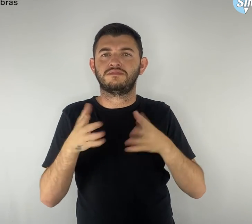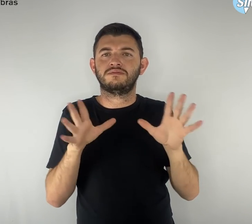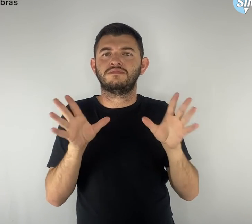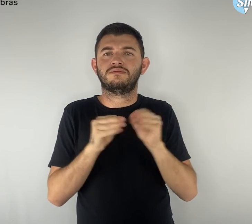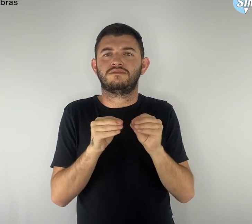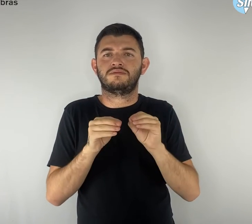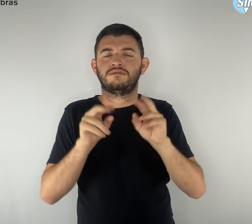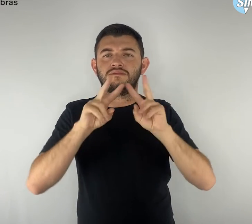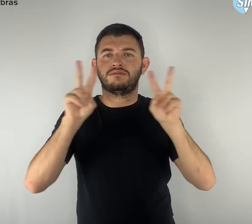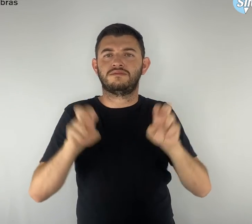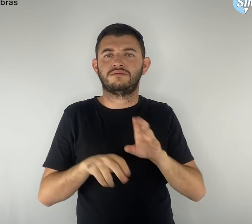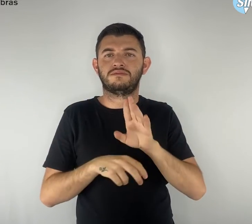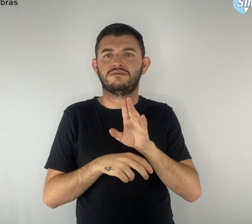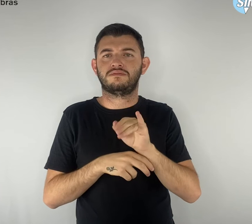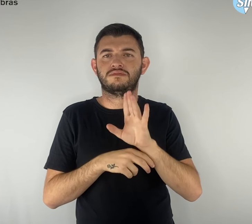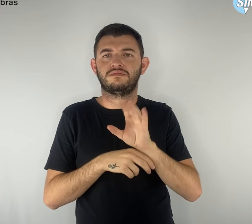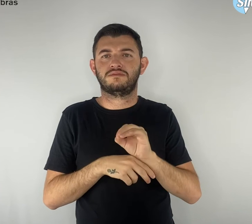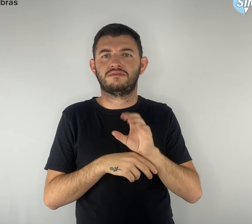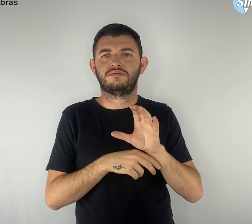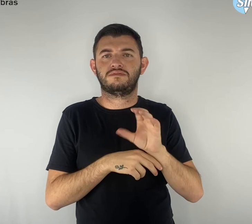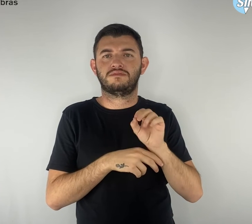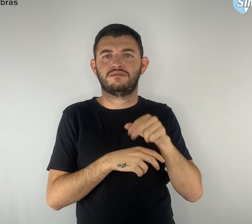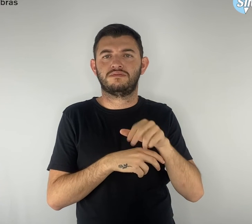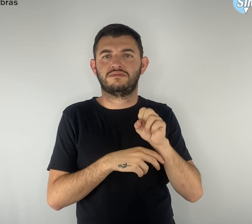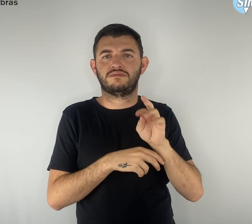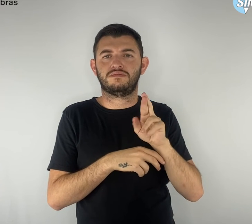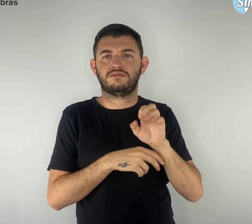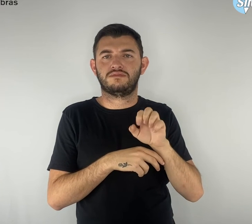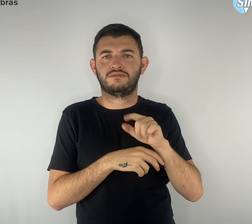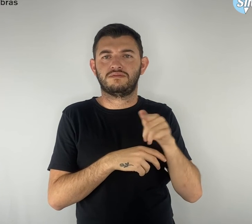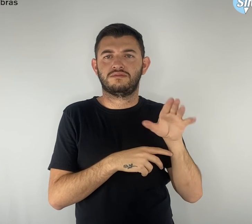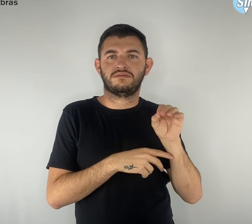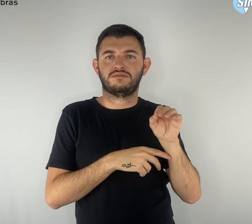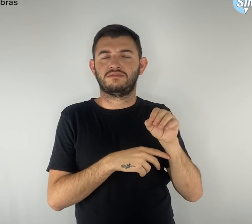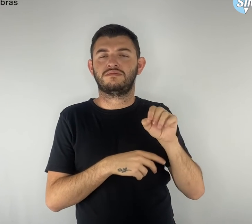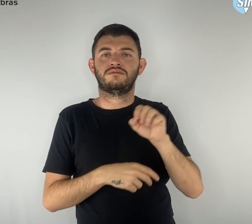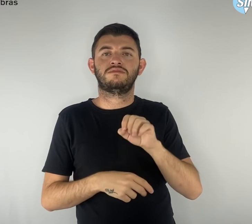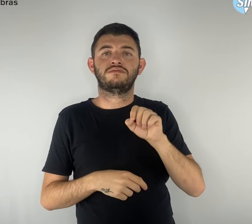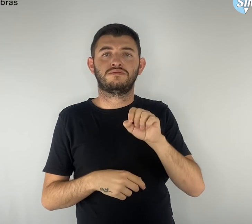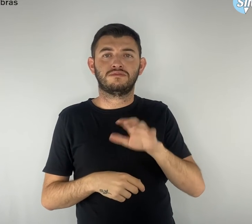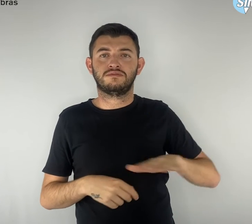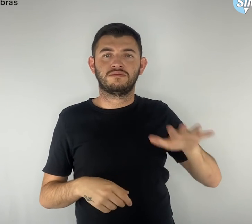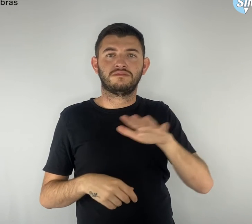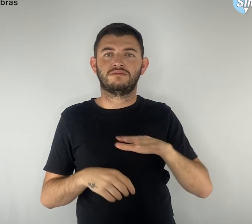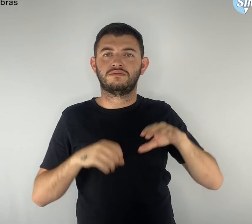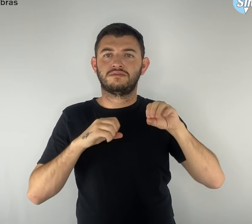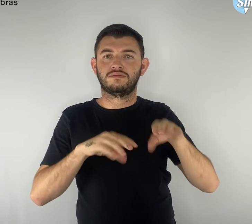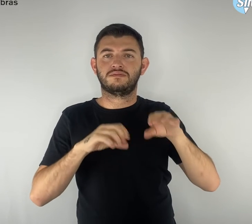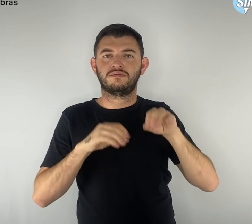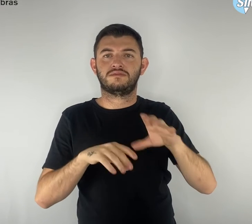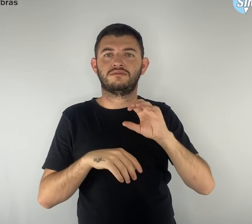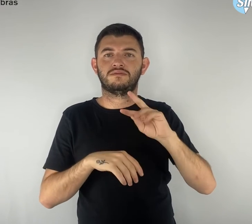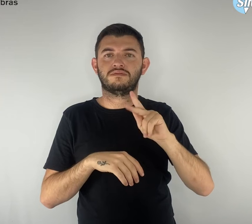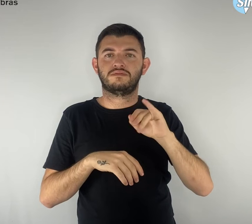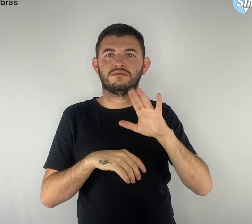bioconstrução e o espaço educador Chico Mendes na Chácara. A gente explica